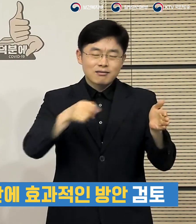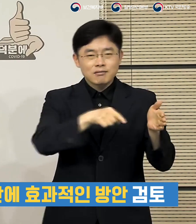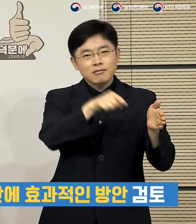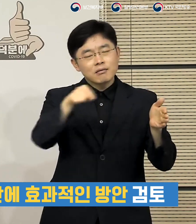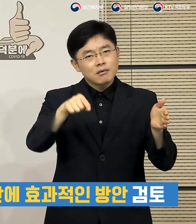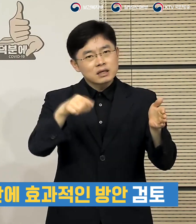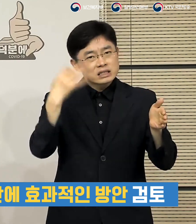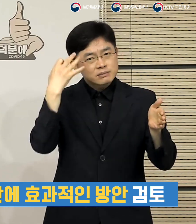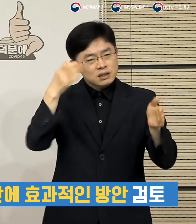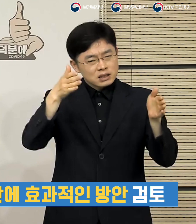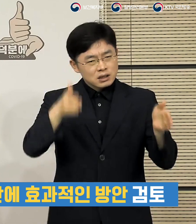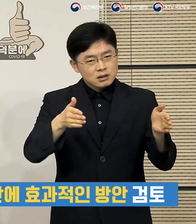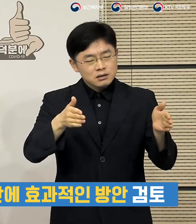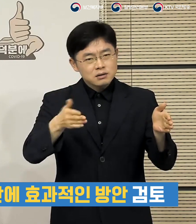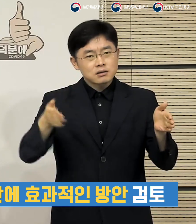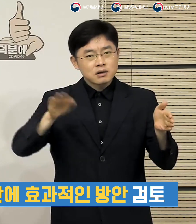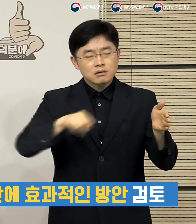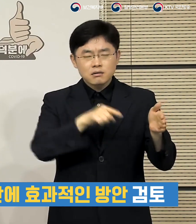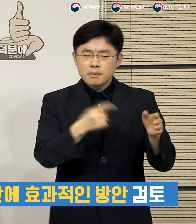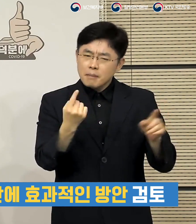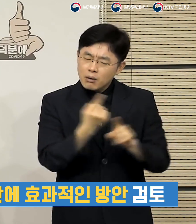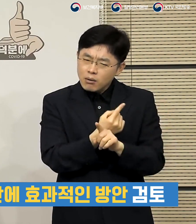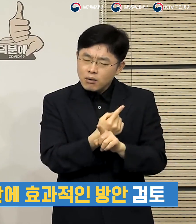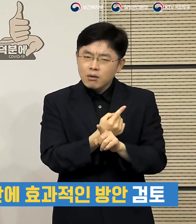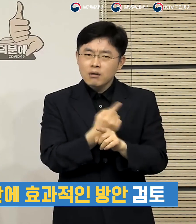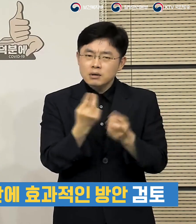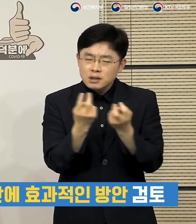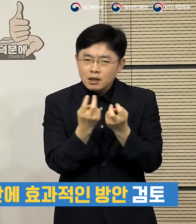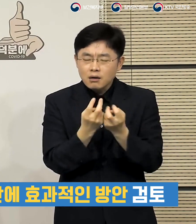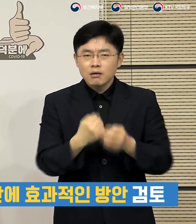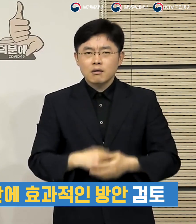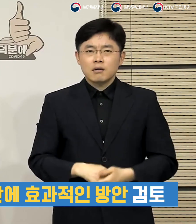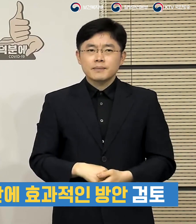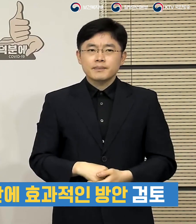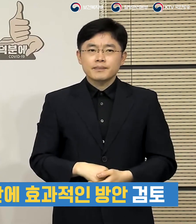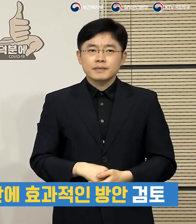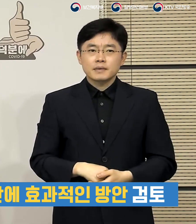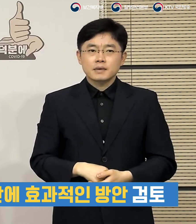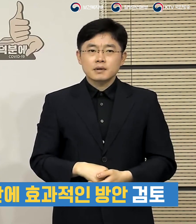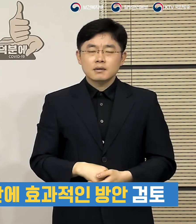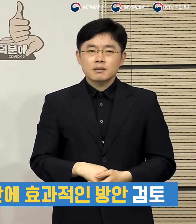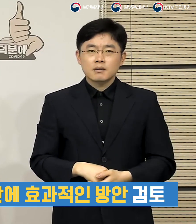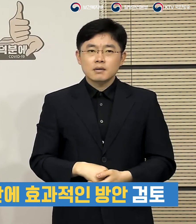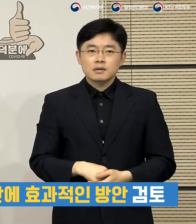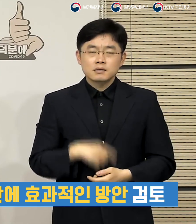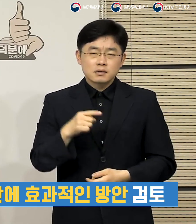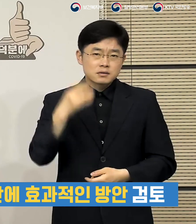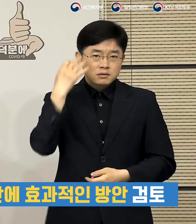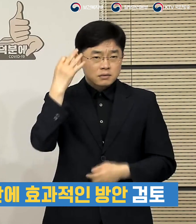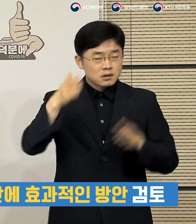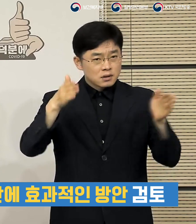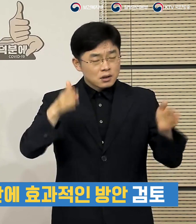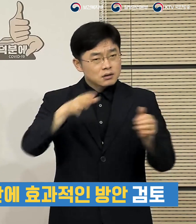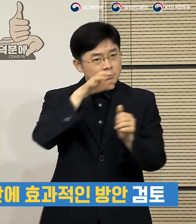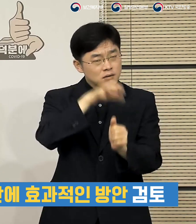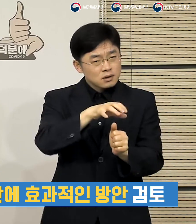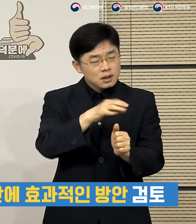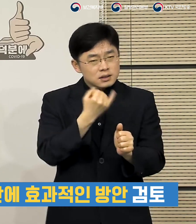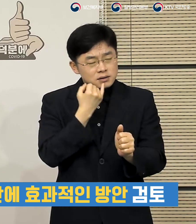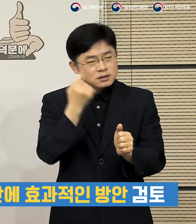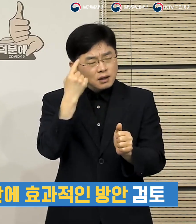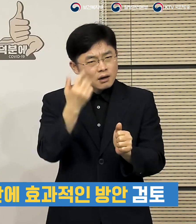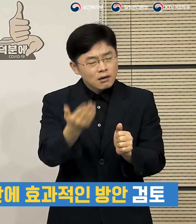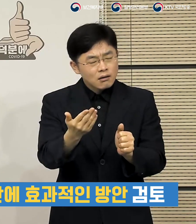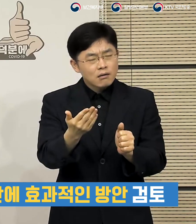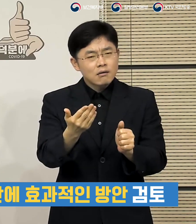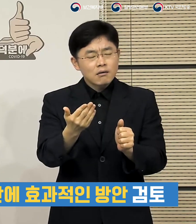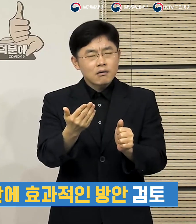취하고 있는 수단이 위험을 차단하고 있는 가장 효과적인 수단인가에 대해서 지난 저희가